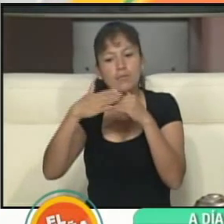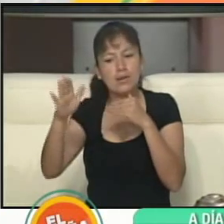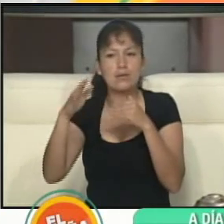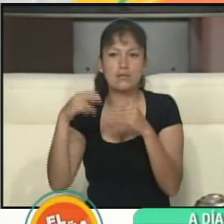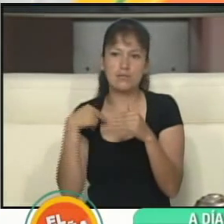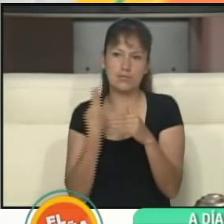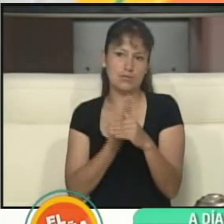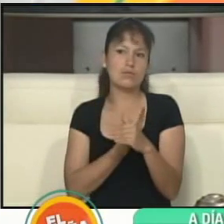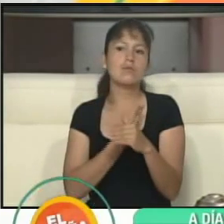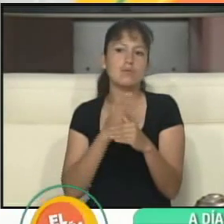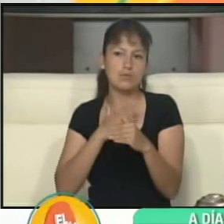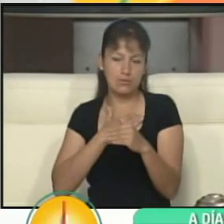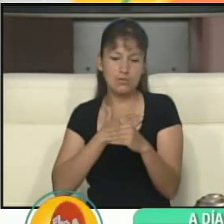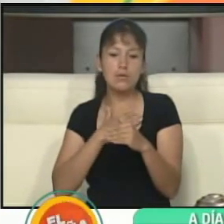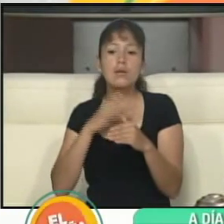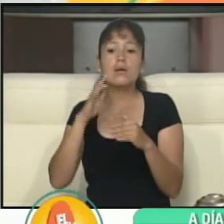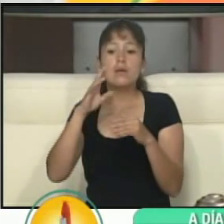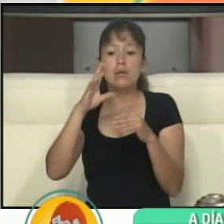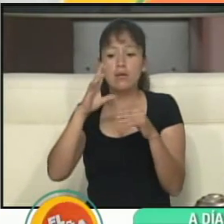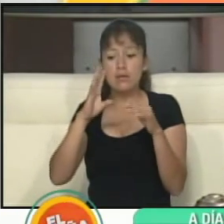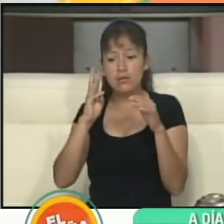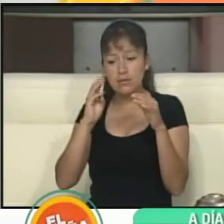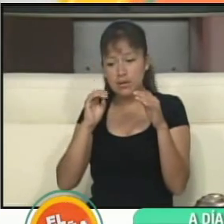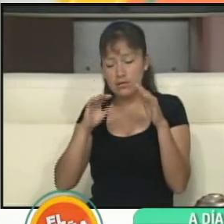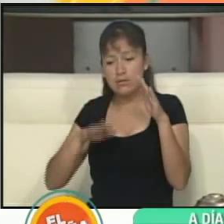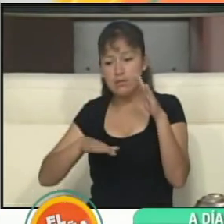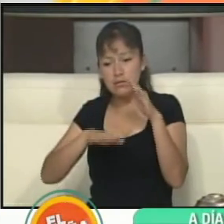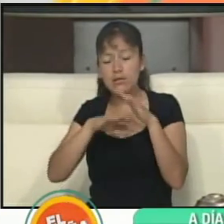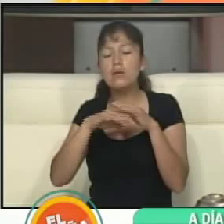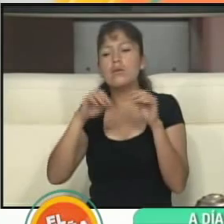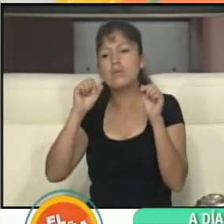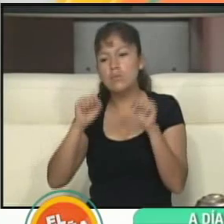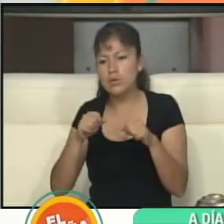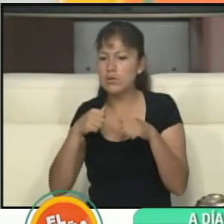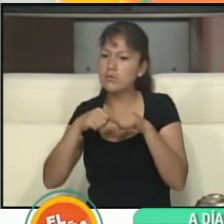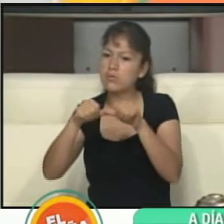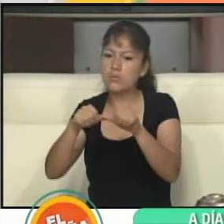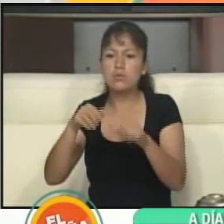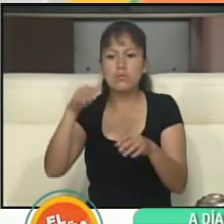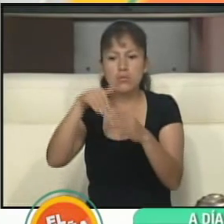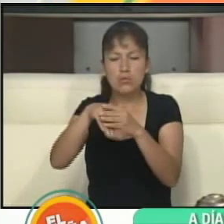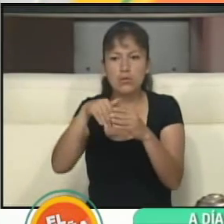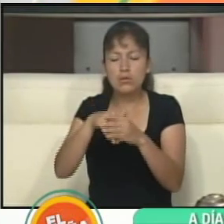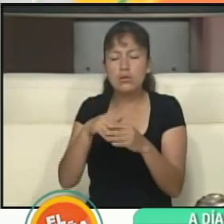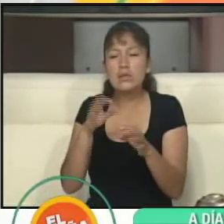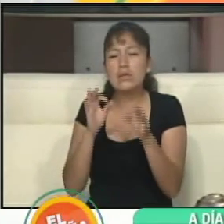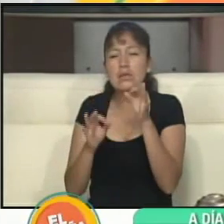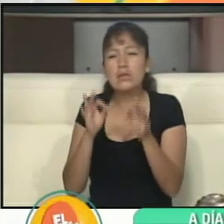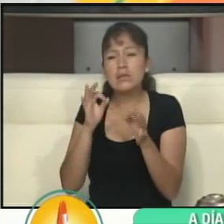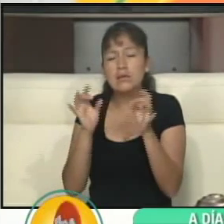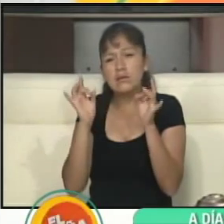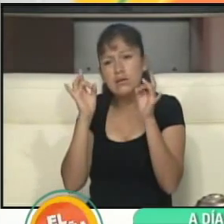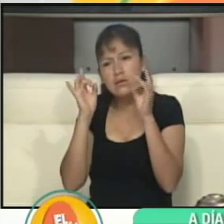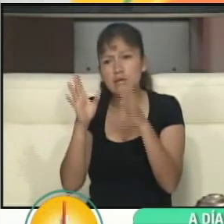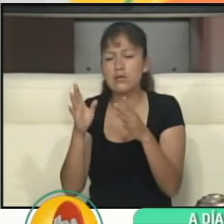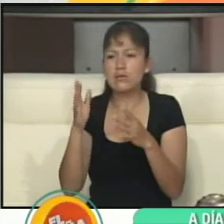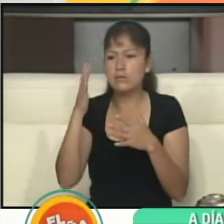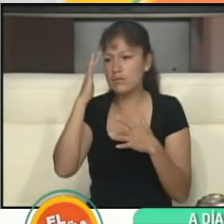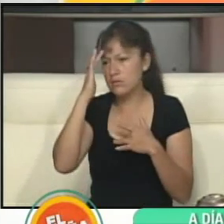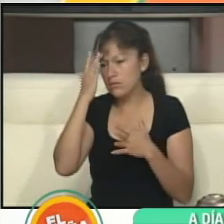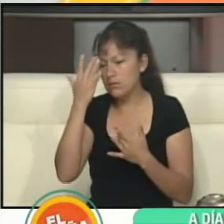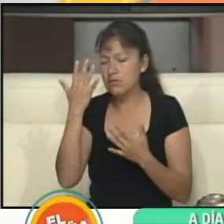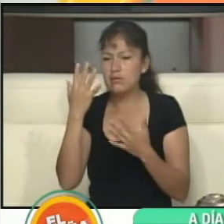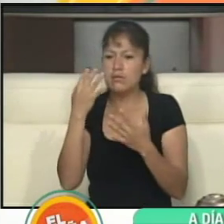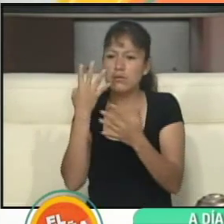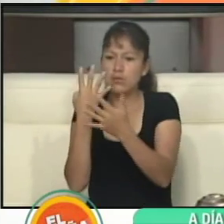hasta ahí tienen que emitir su voto. Solo en algunos casos que serían muy extremos, que por una causalidad de salud que se hayan